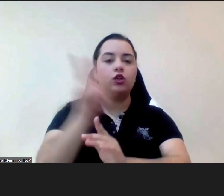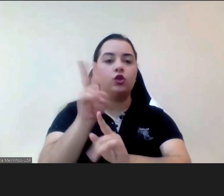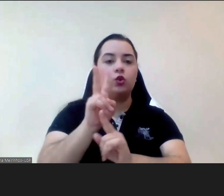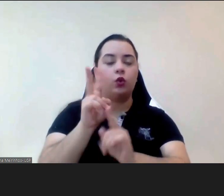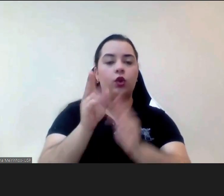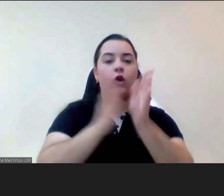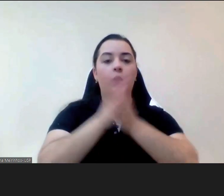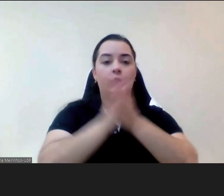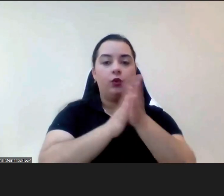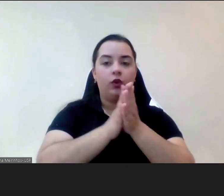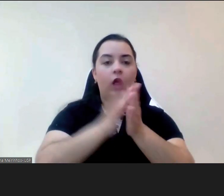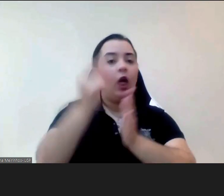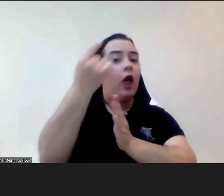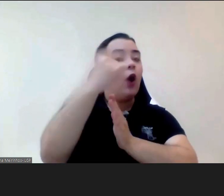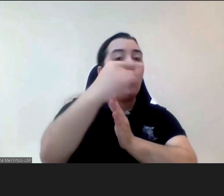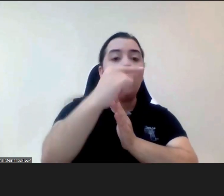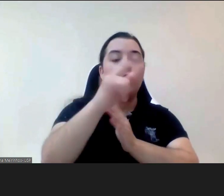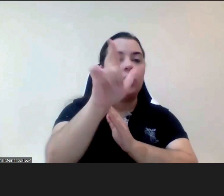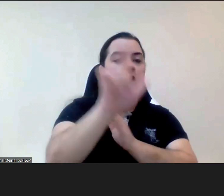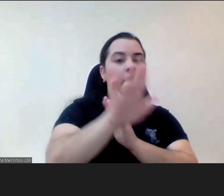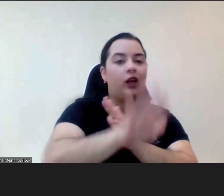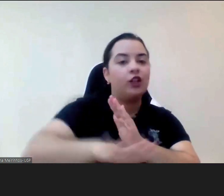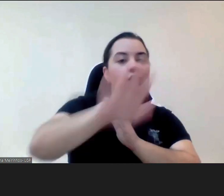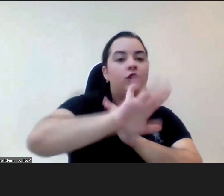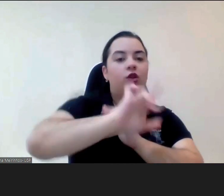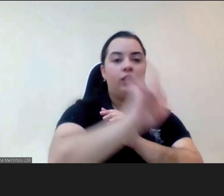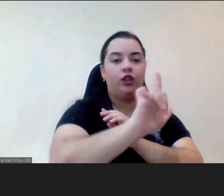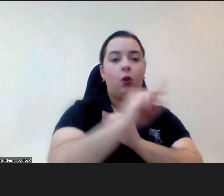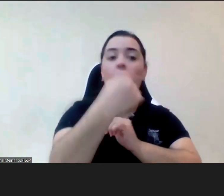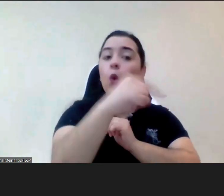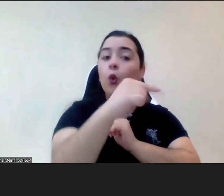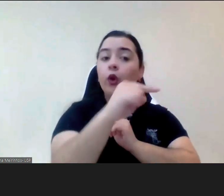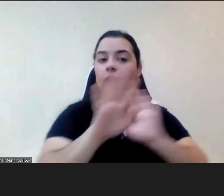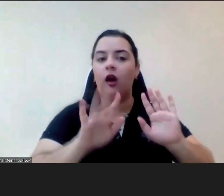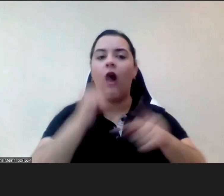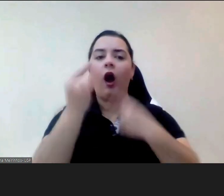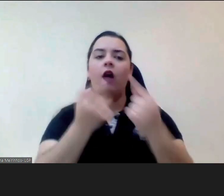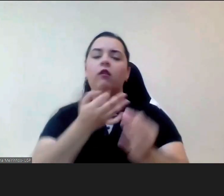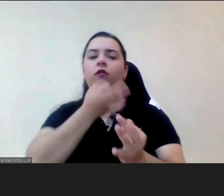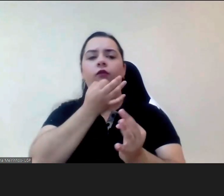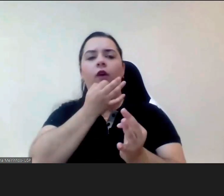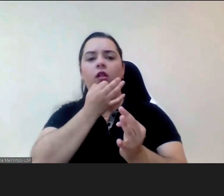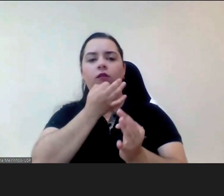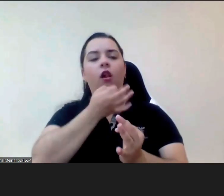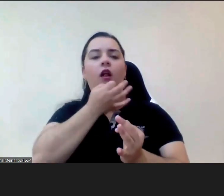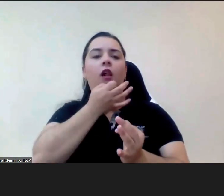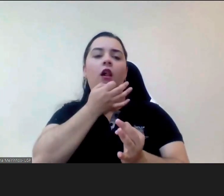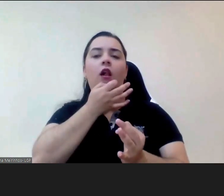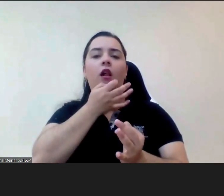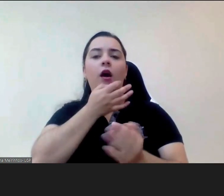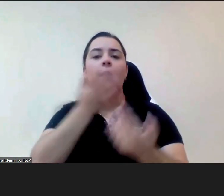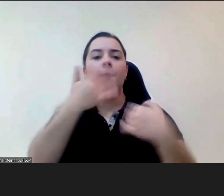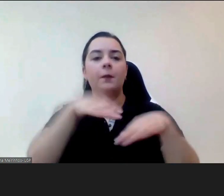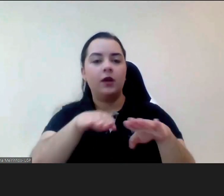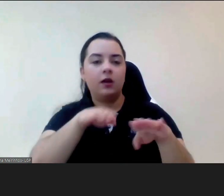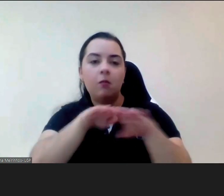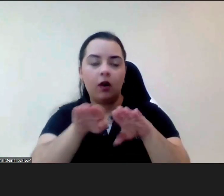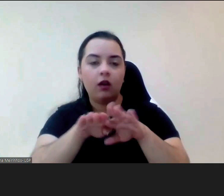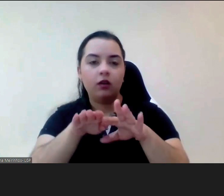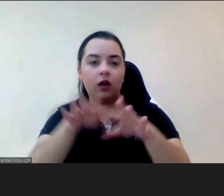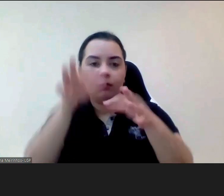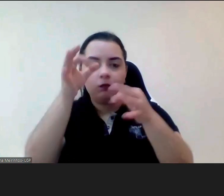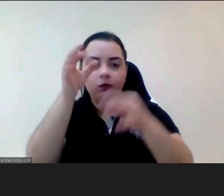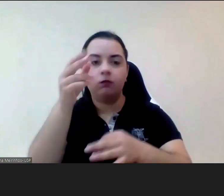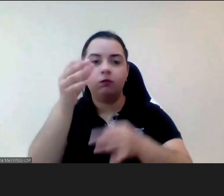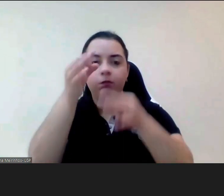da região de Lisboa portanto estão a ver que às vezes falas mas depois é muito difícil de implementar no terreno agora com o